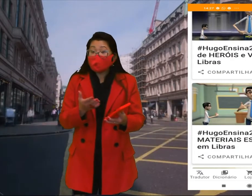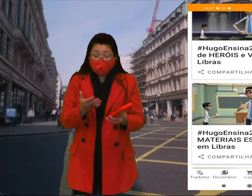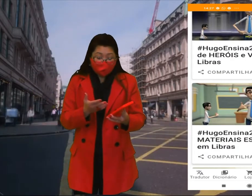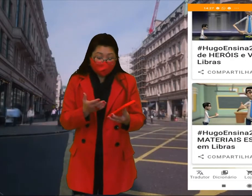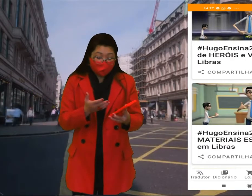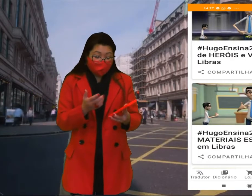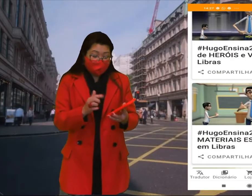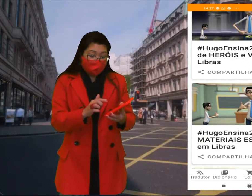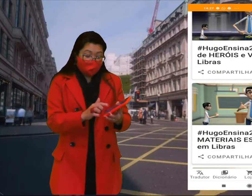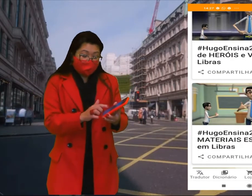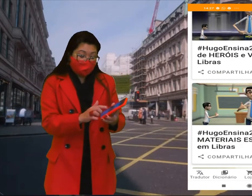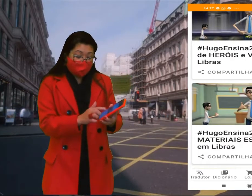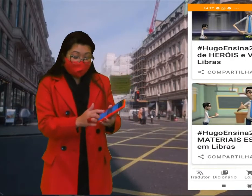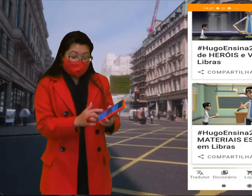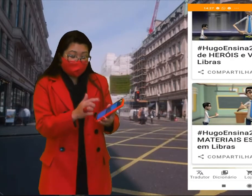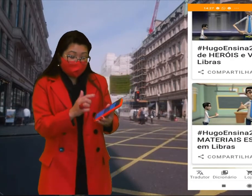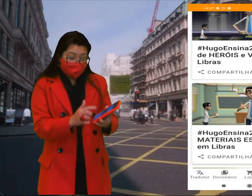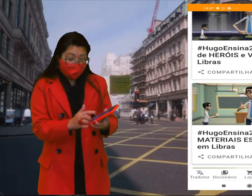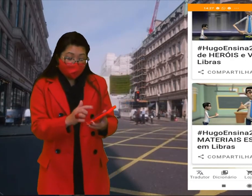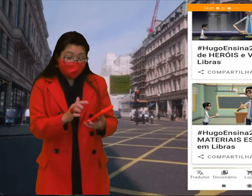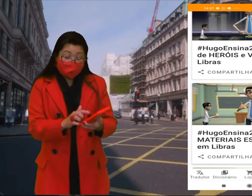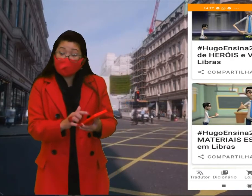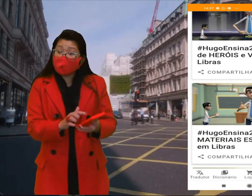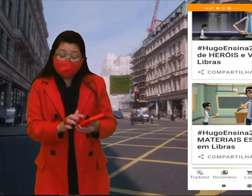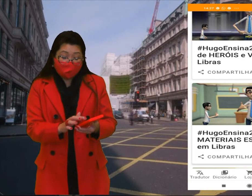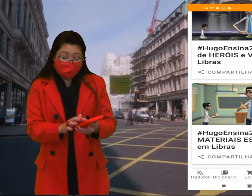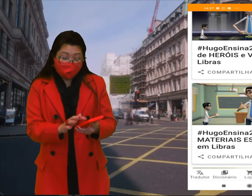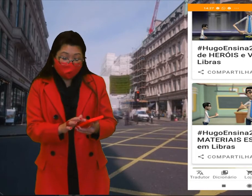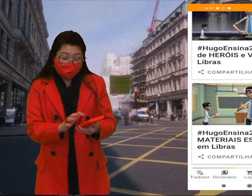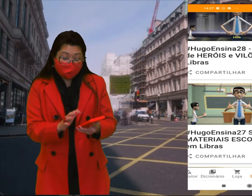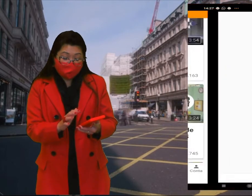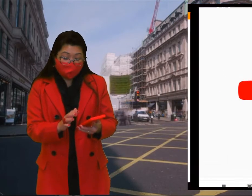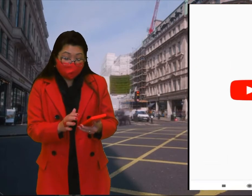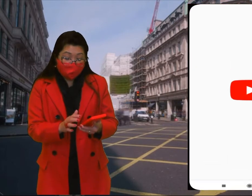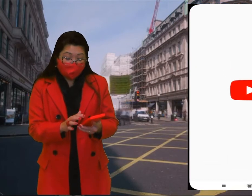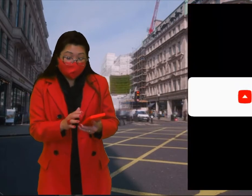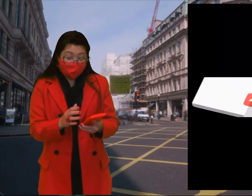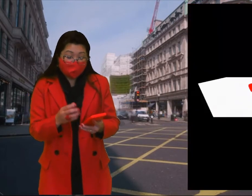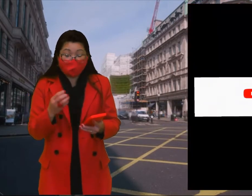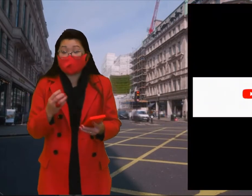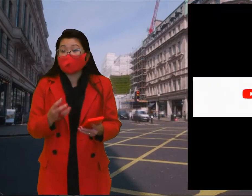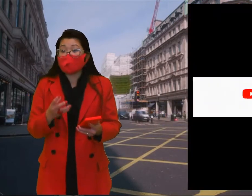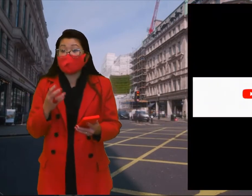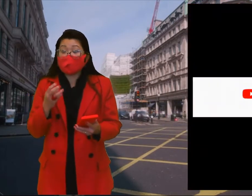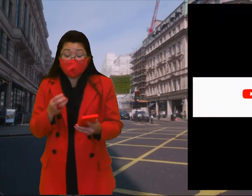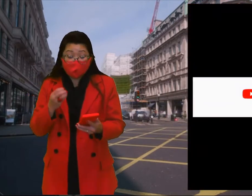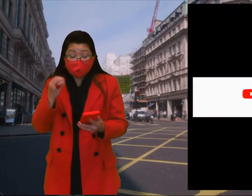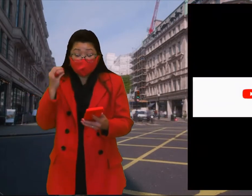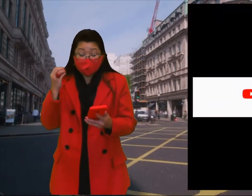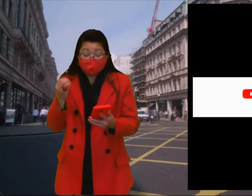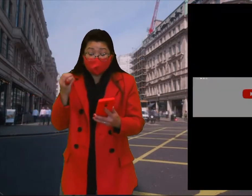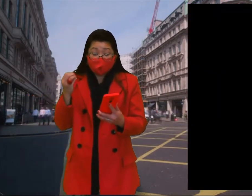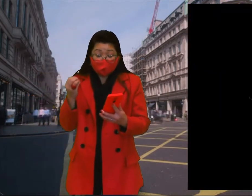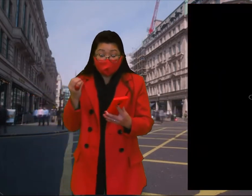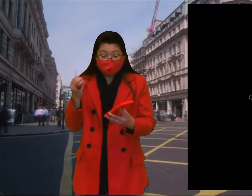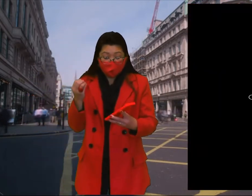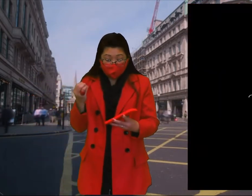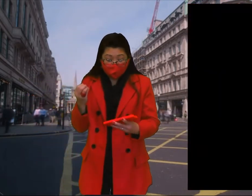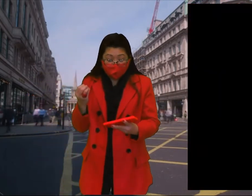pouquinho disso aqui em materiais escolares. Quando eu clicar em materiais escolares, olha que fantástico. Ele nos direciona